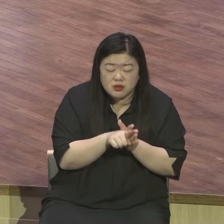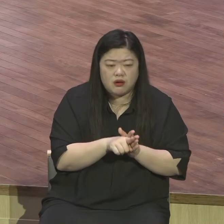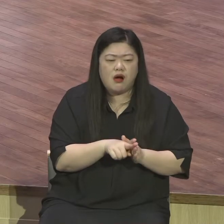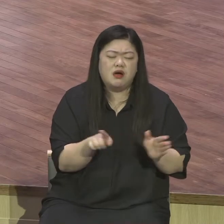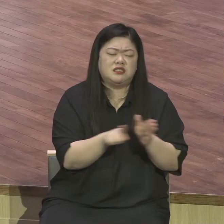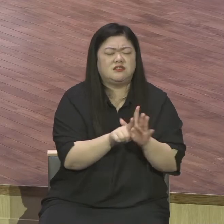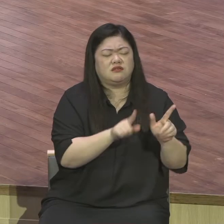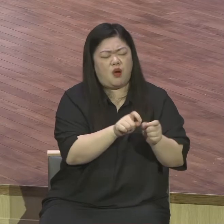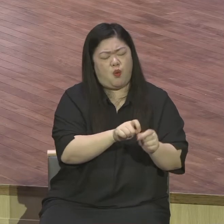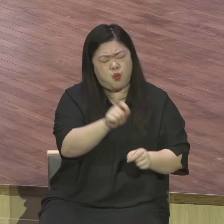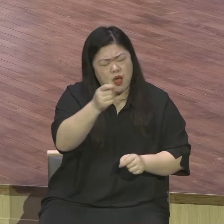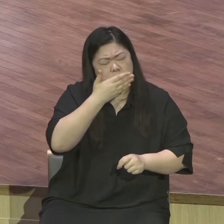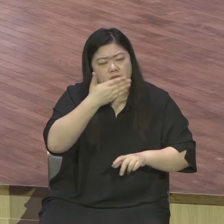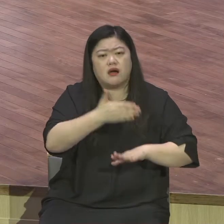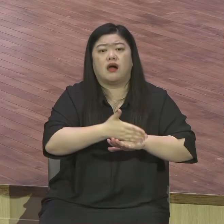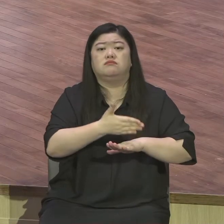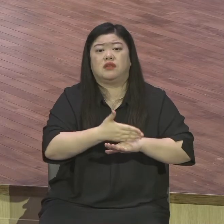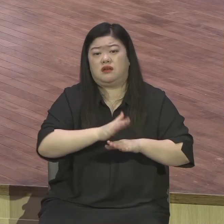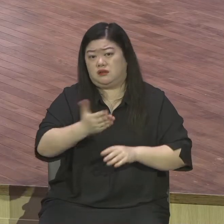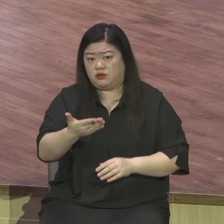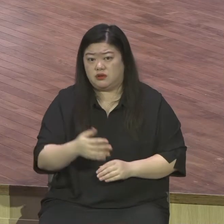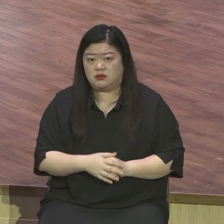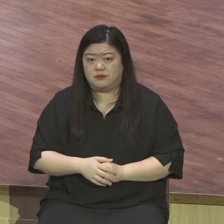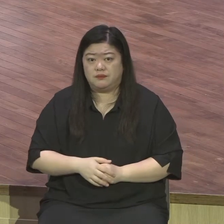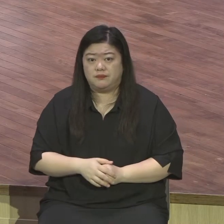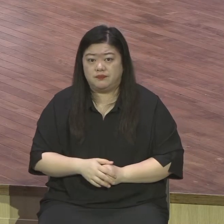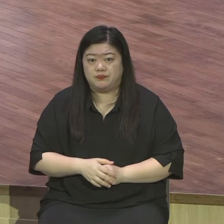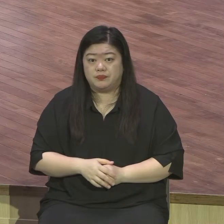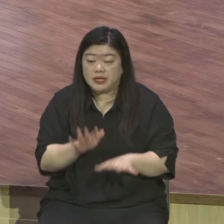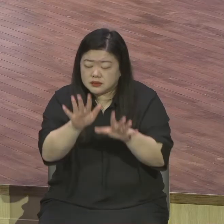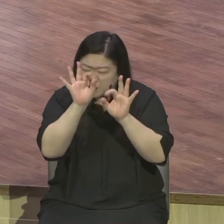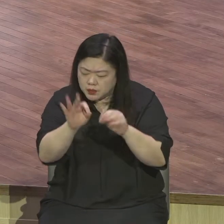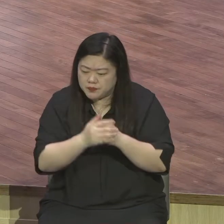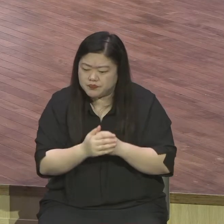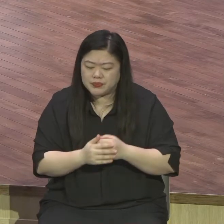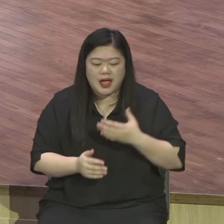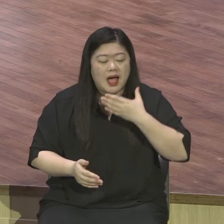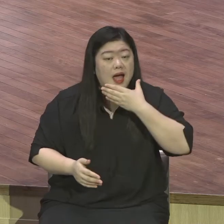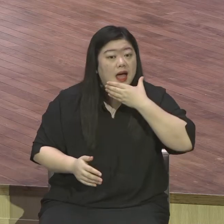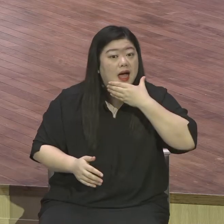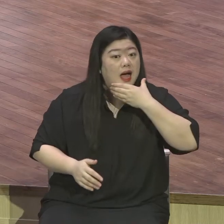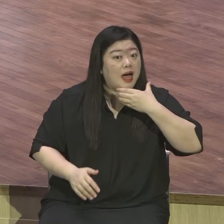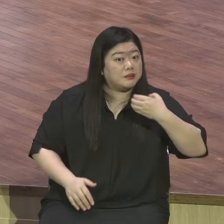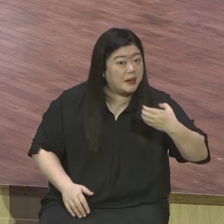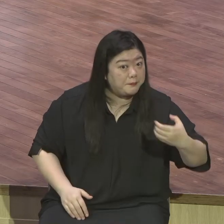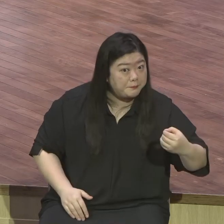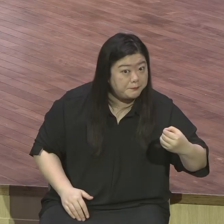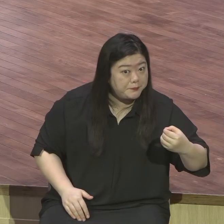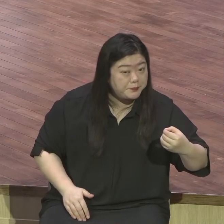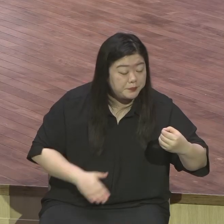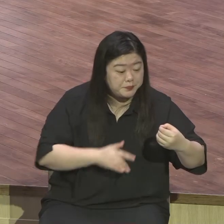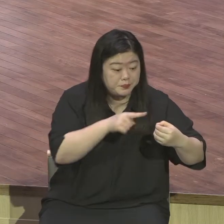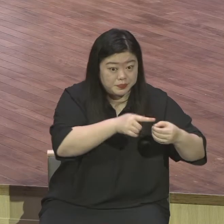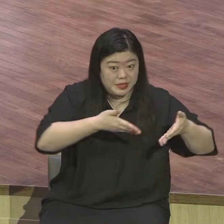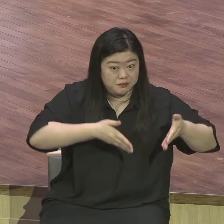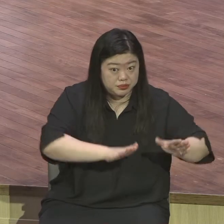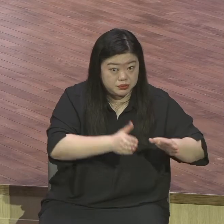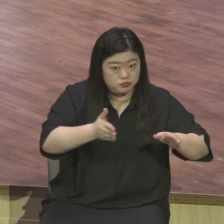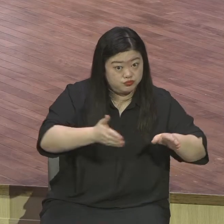아브라함까지 아브라함 예수님 예수님 지금까지 종말 2천년 이래 봅니다 세대주의학자들이 성경